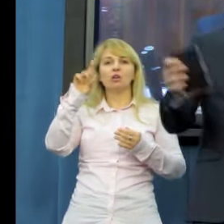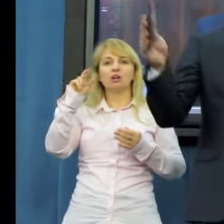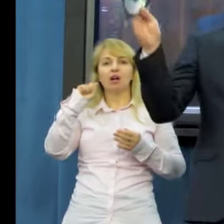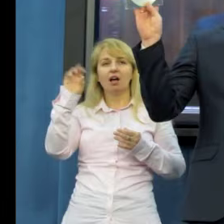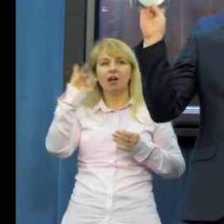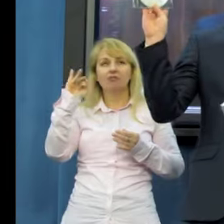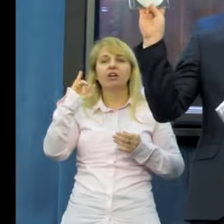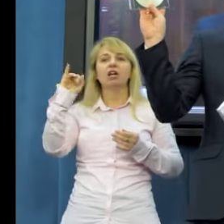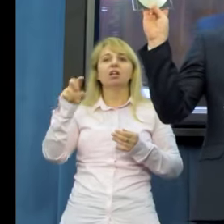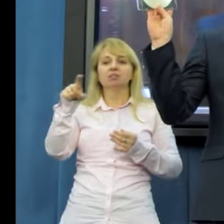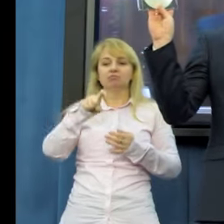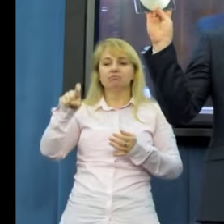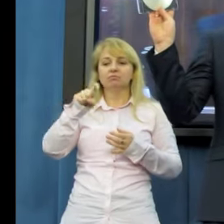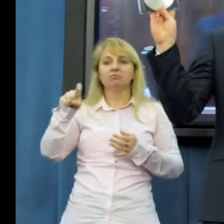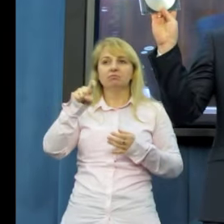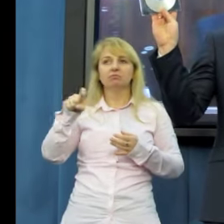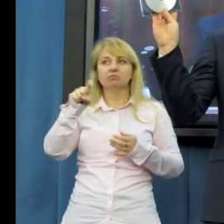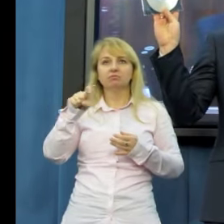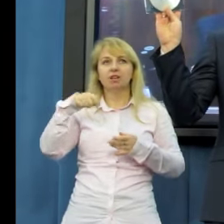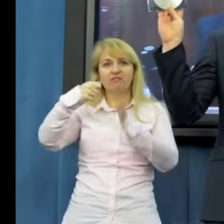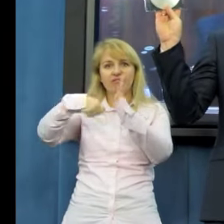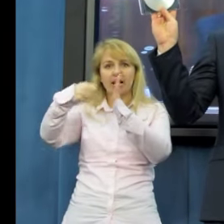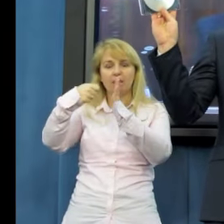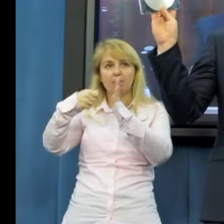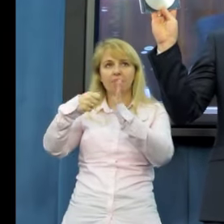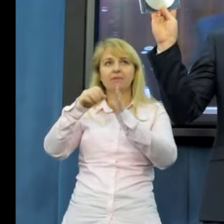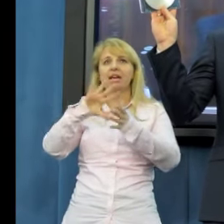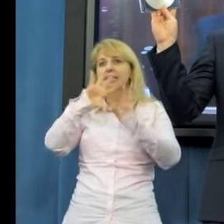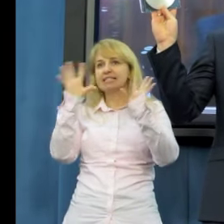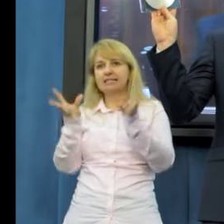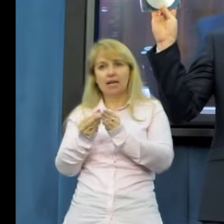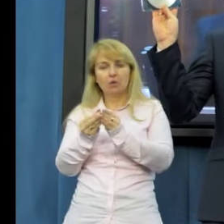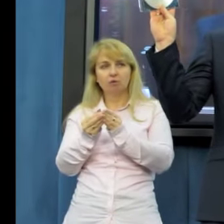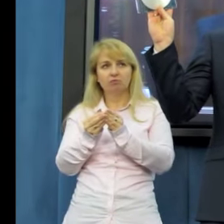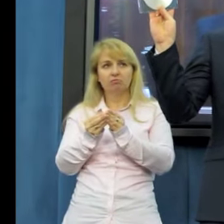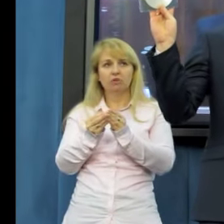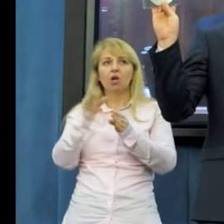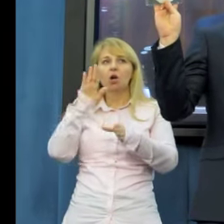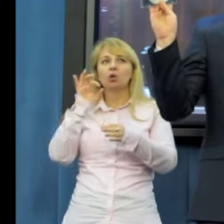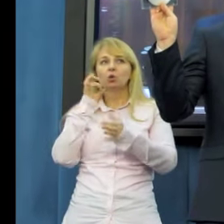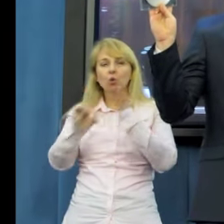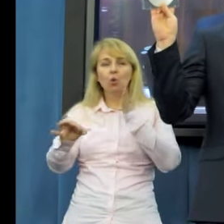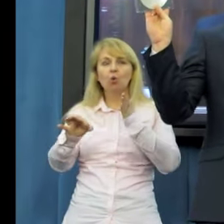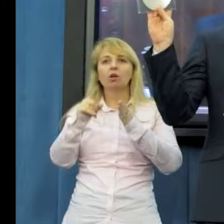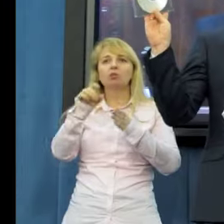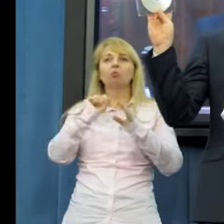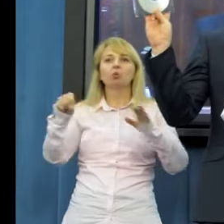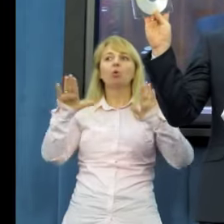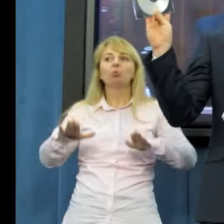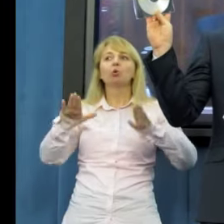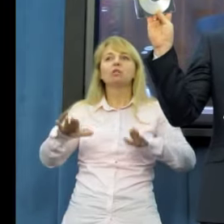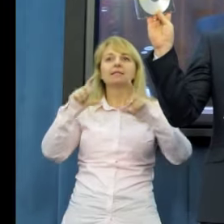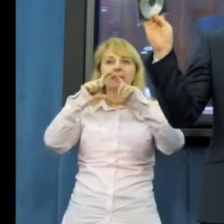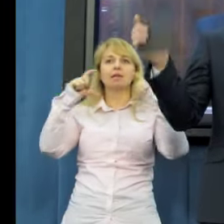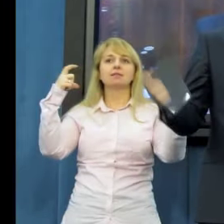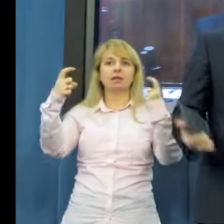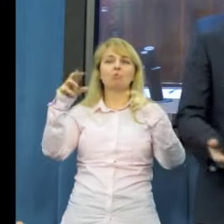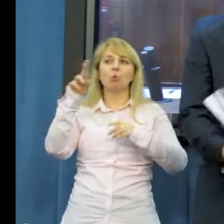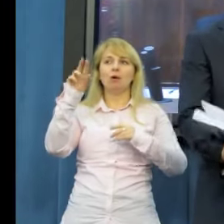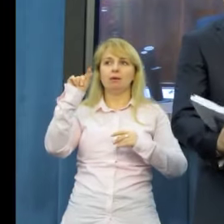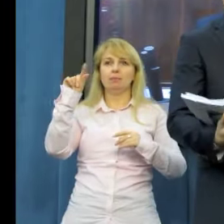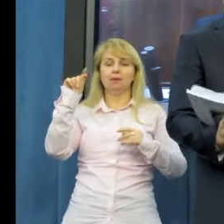mamy również materiał filmowy, kompletny z posiedzenia Sejmu Rzeczypospolitej Polskiej.